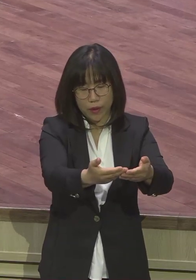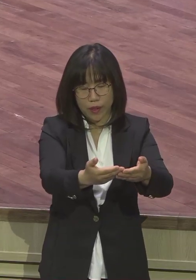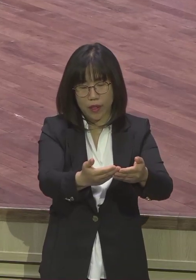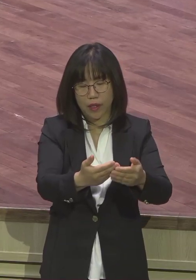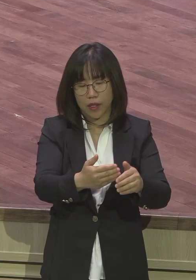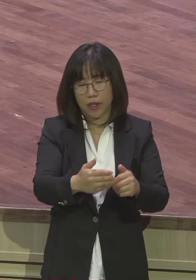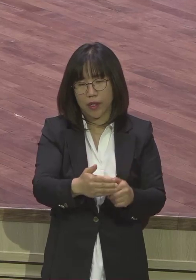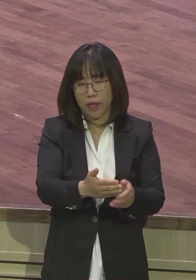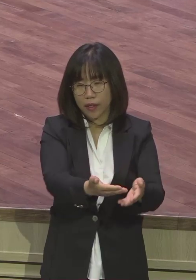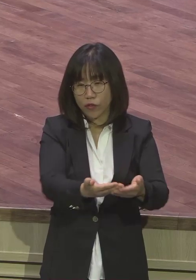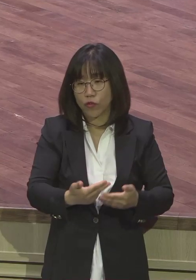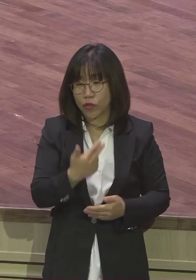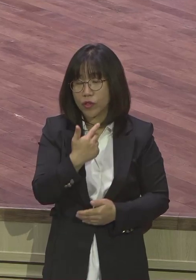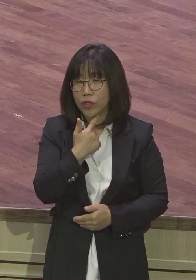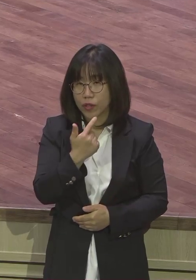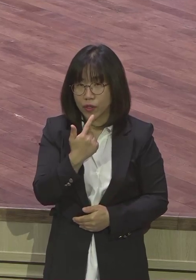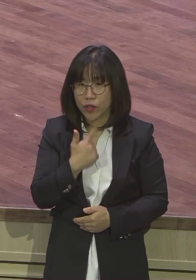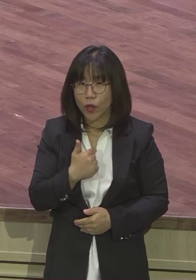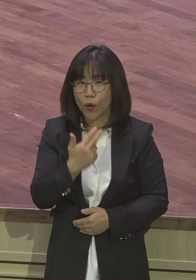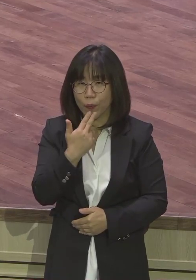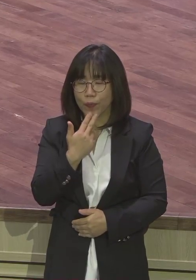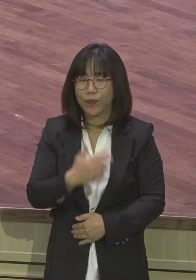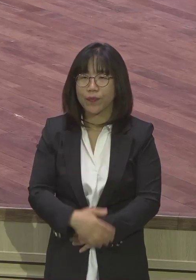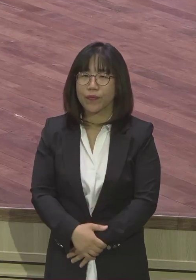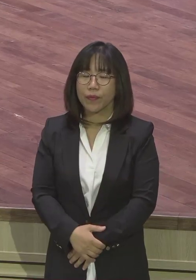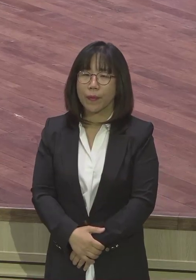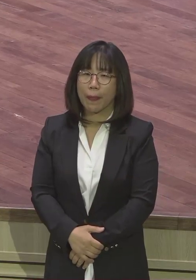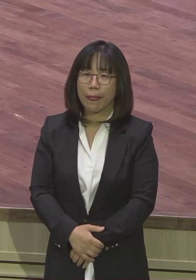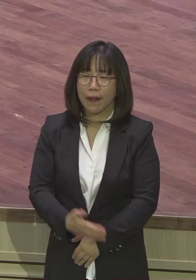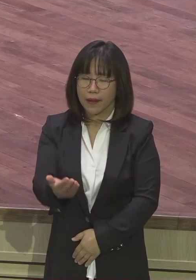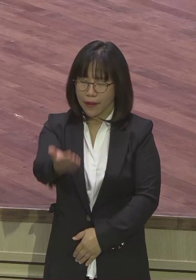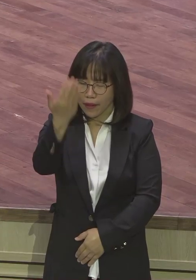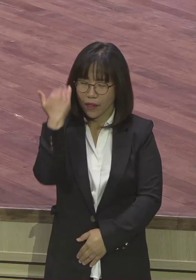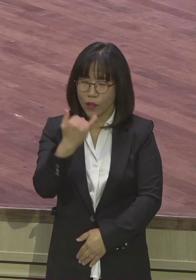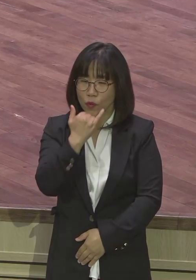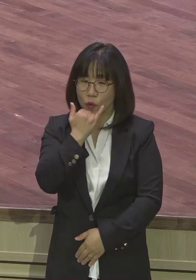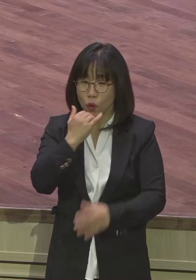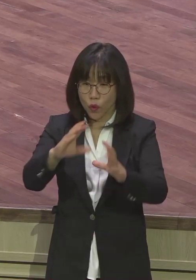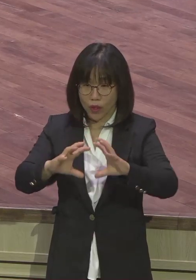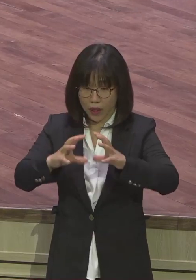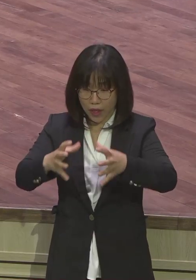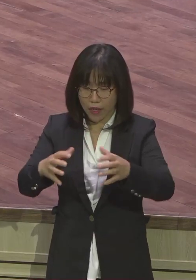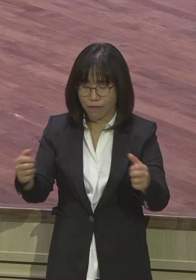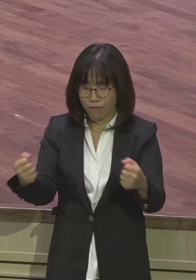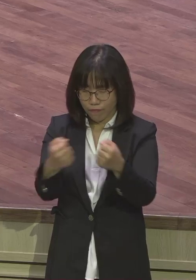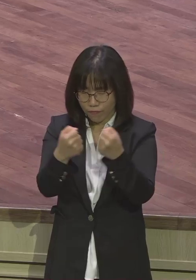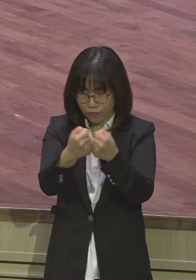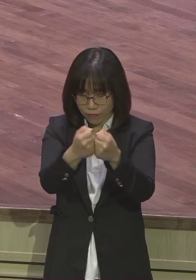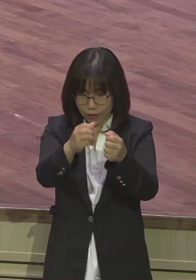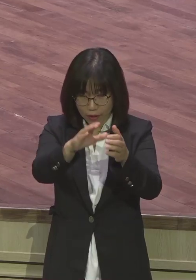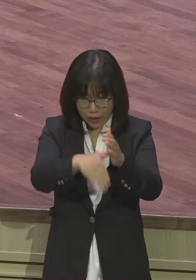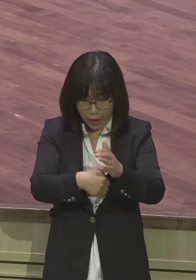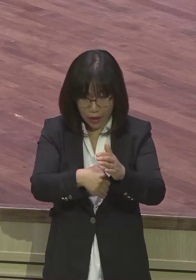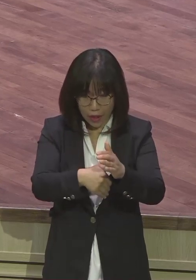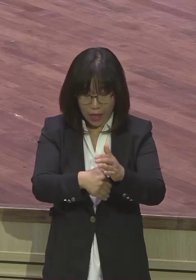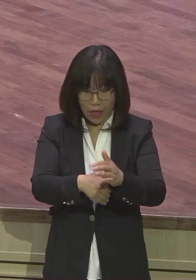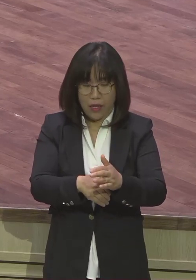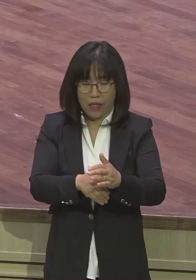전쟁 이후에 그 잘못을 자기들이 잘못한 것을 철저히 사과하고 피해보상을